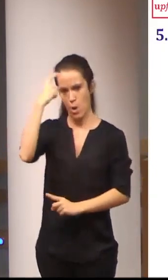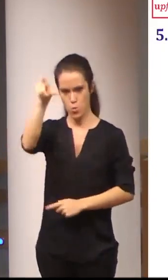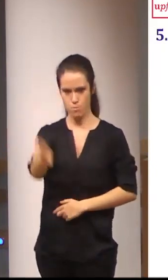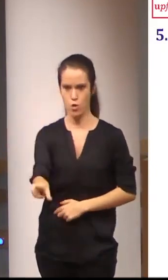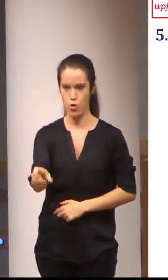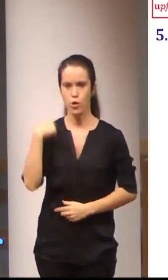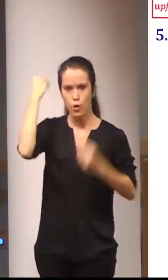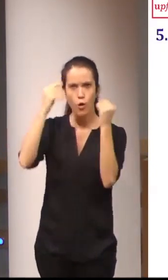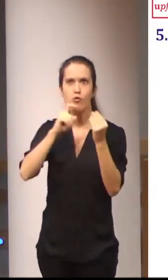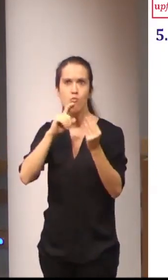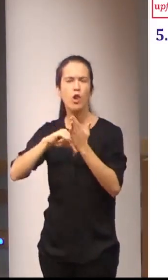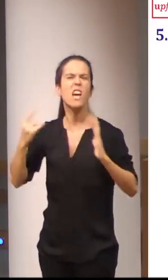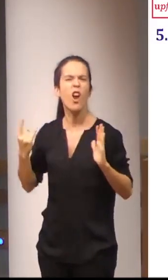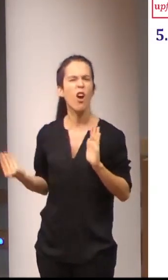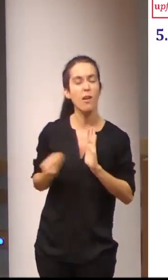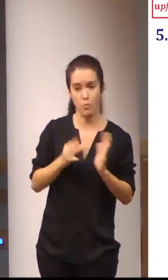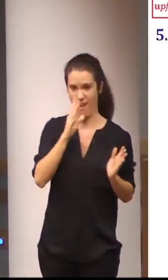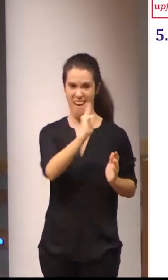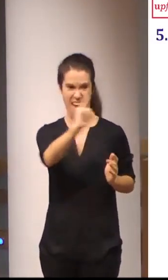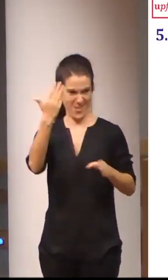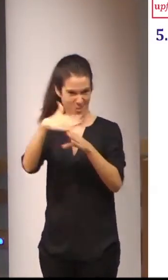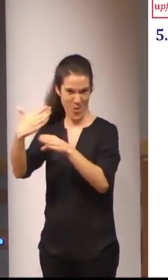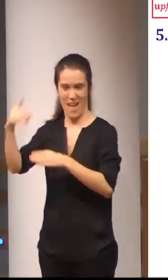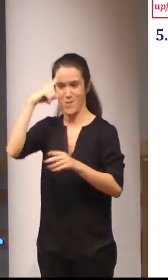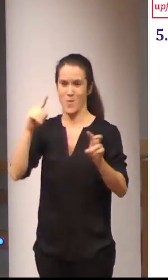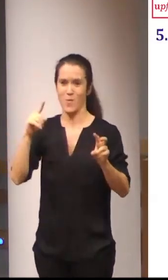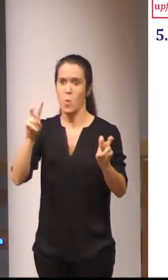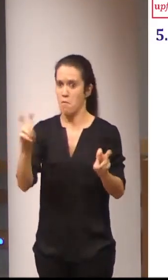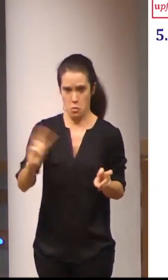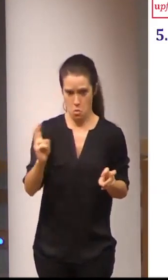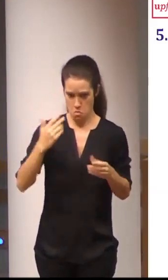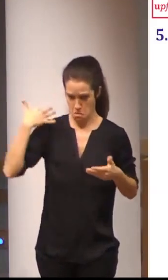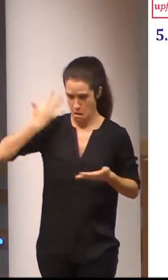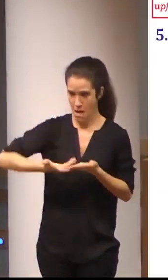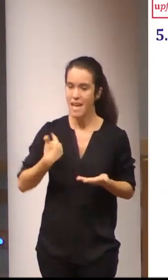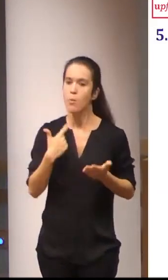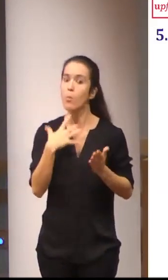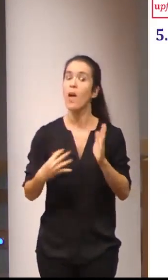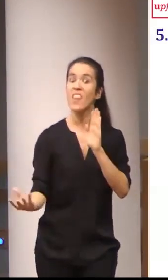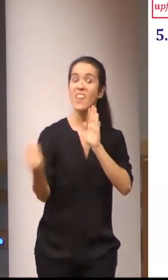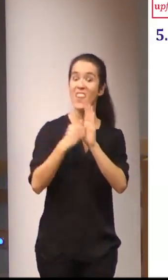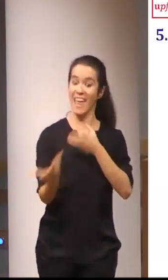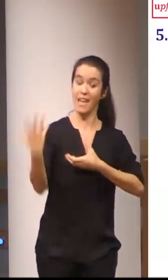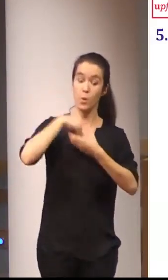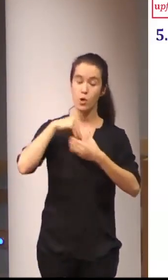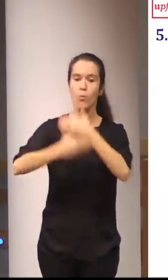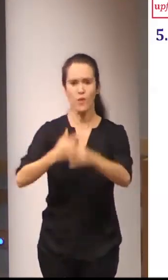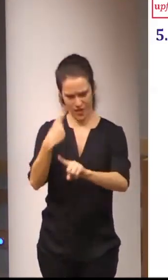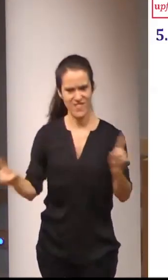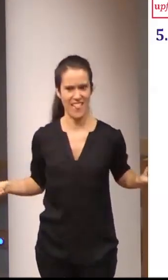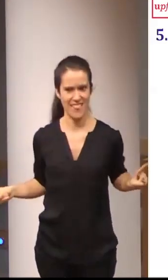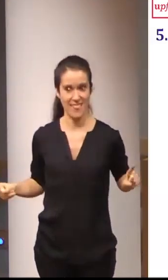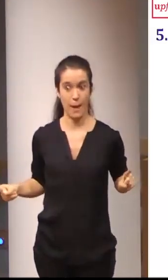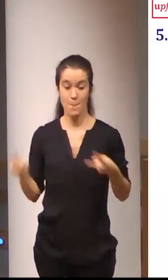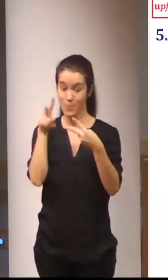introducimos las tecnologías porque tecnologías tenemos muchas no son nuevas pero las podemos introducir de formas distintas. Dos aspectos que nos